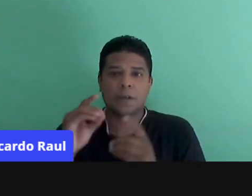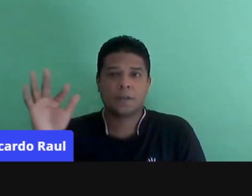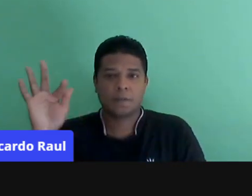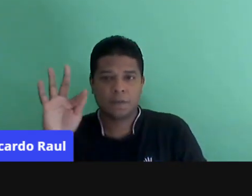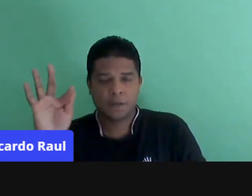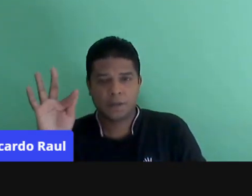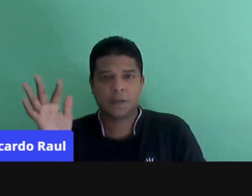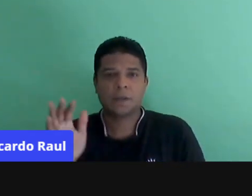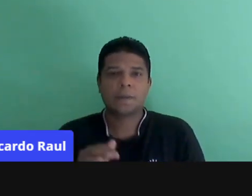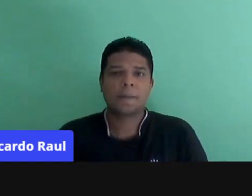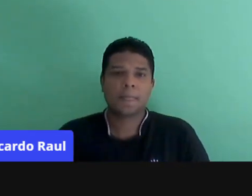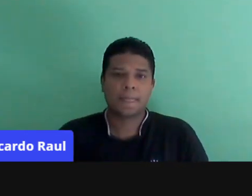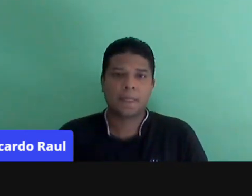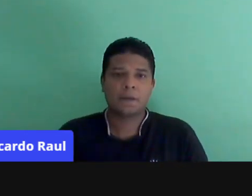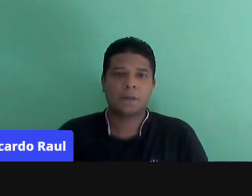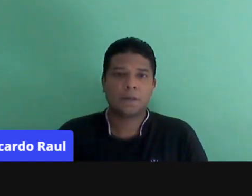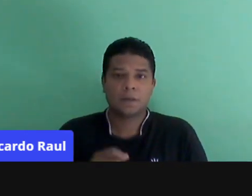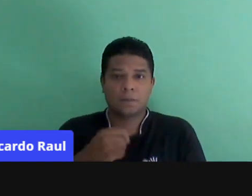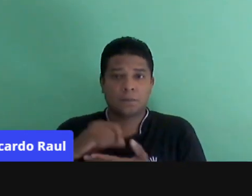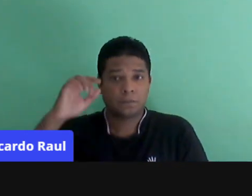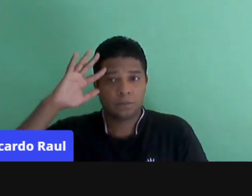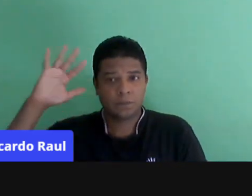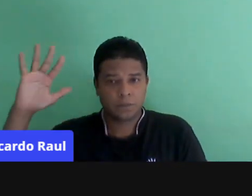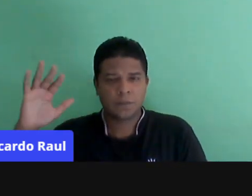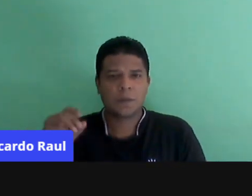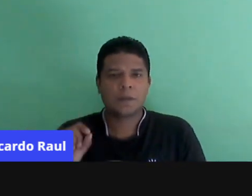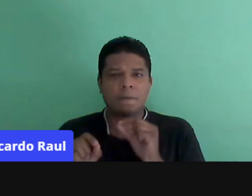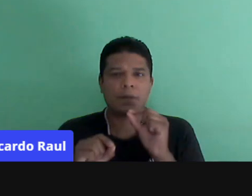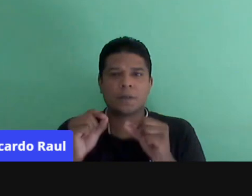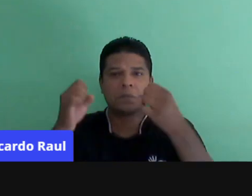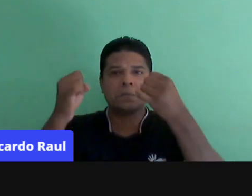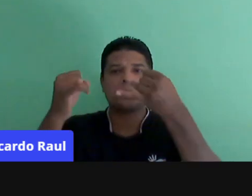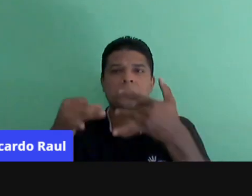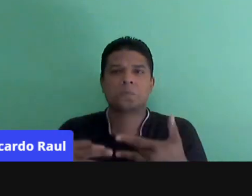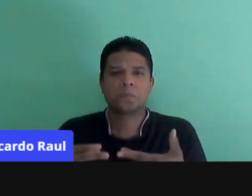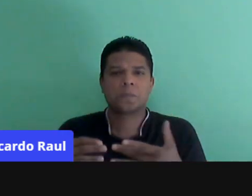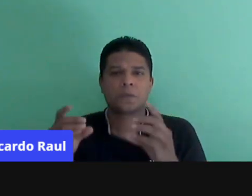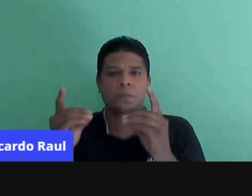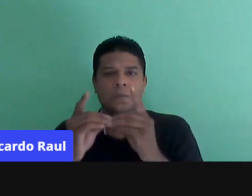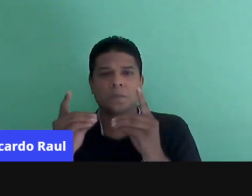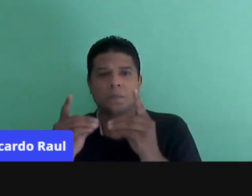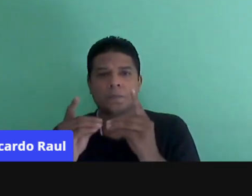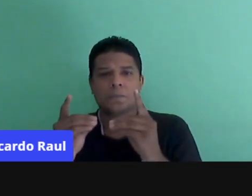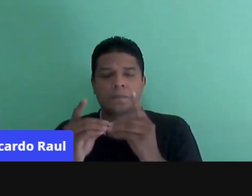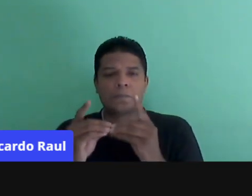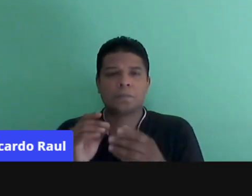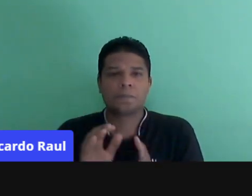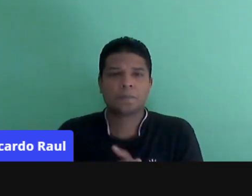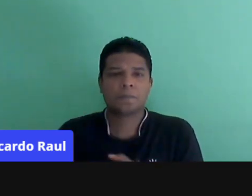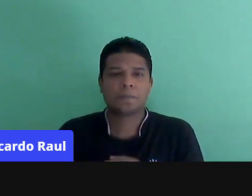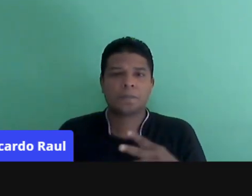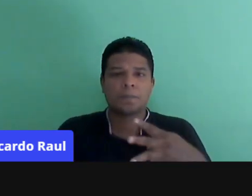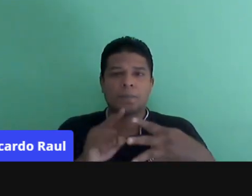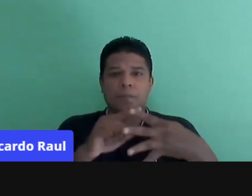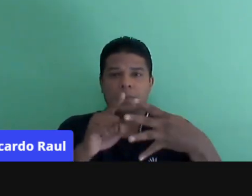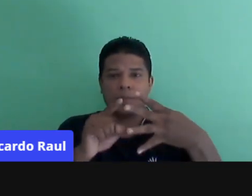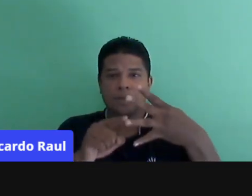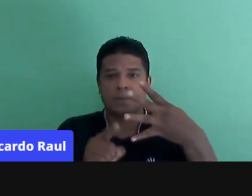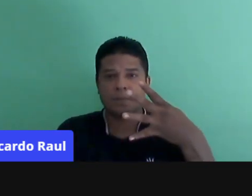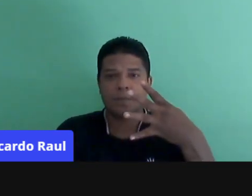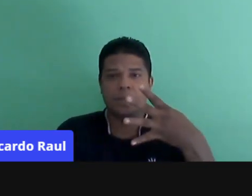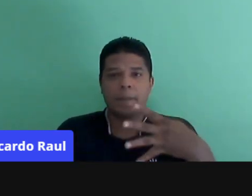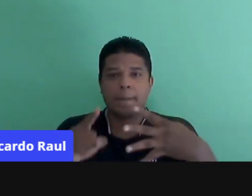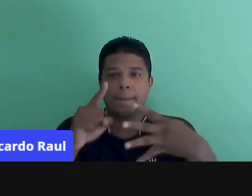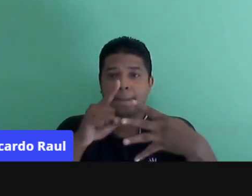E o Brusson, quando ele fala de situações didáticas, ele fala em quatro fases. Quais seriam essas? A primeira